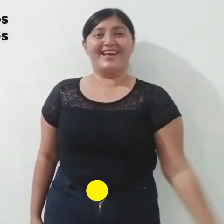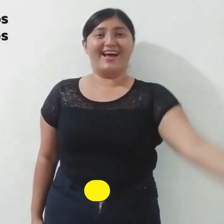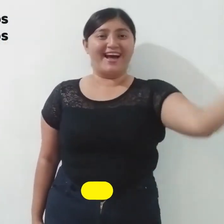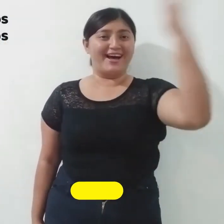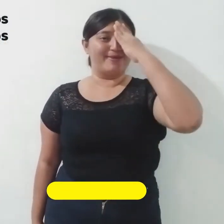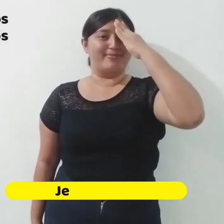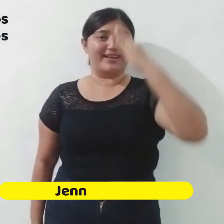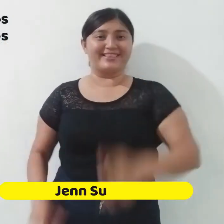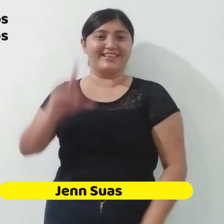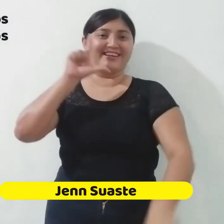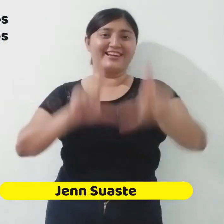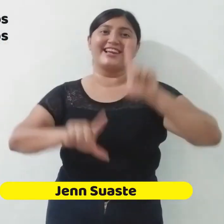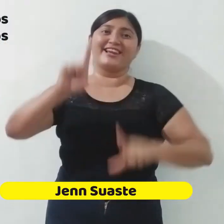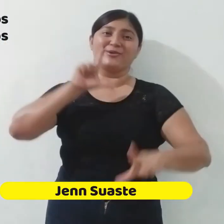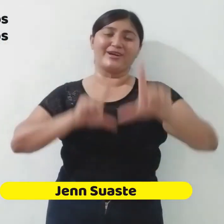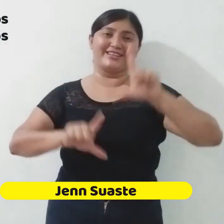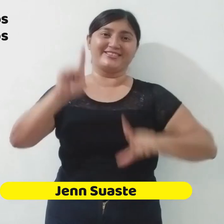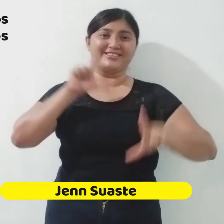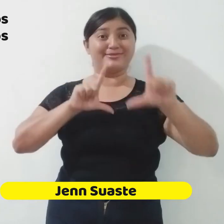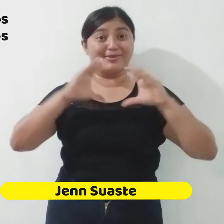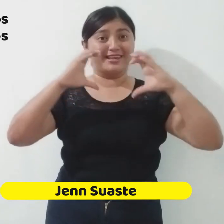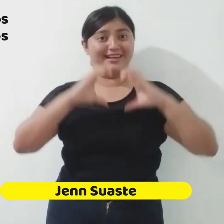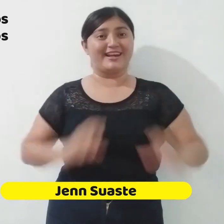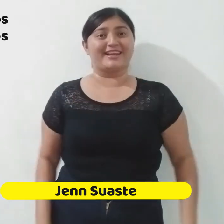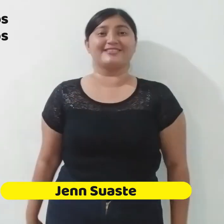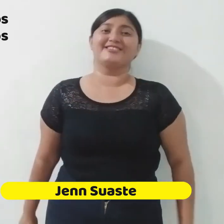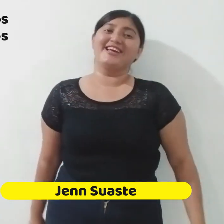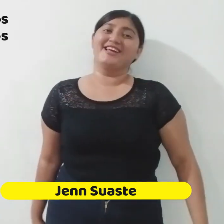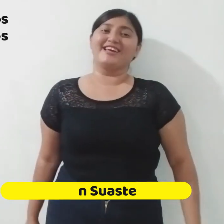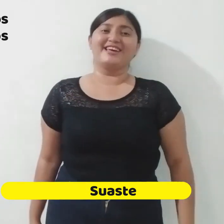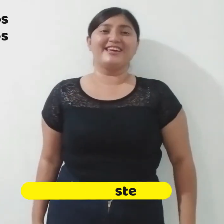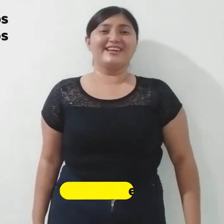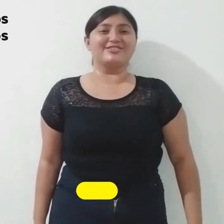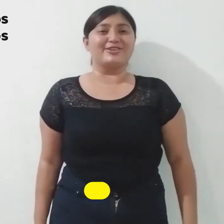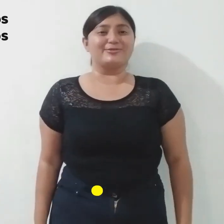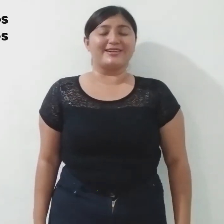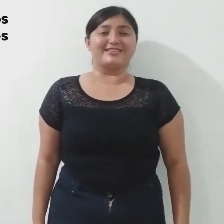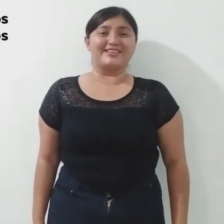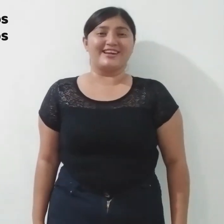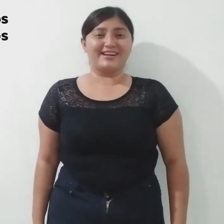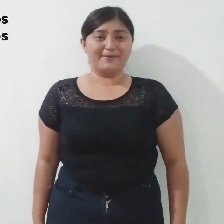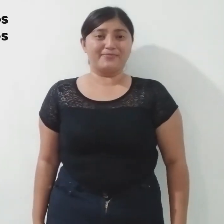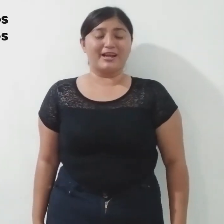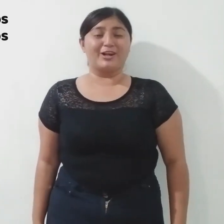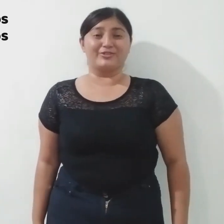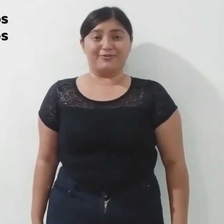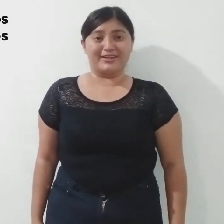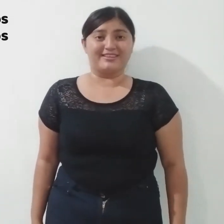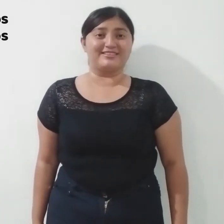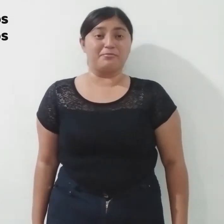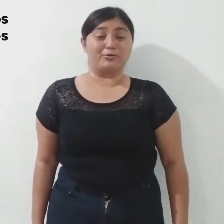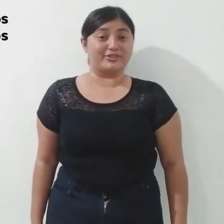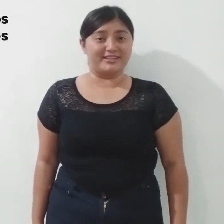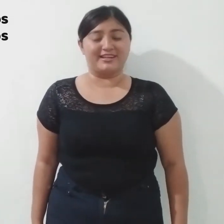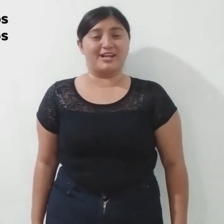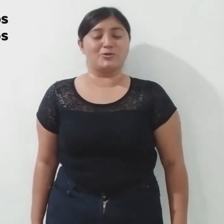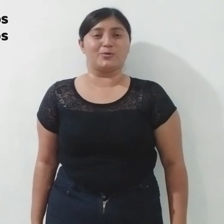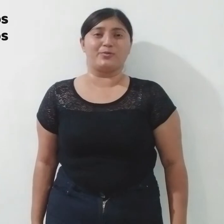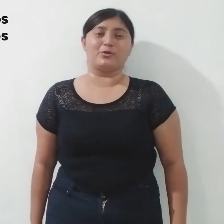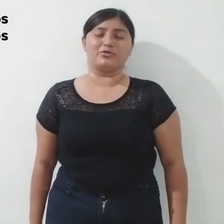Hola, aprende lenguaje de señas mexicanas y yo les voy a enseñar los diferentes tipos de derecho, pero es